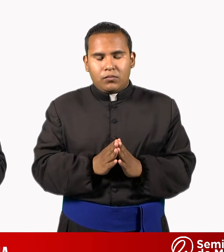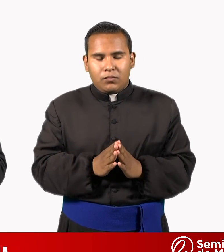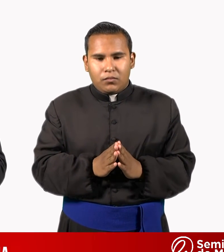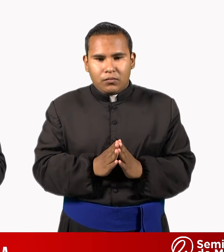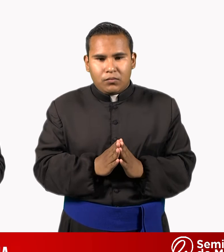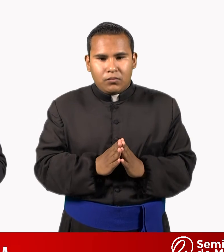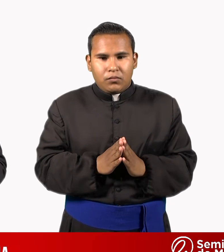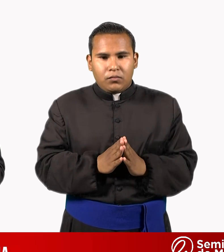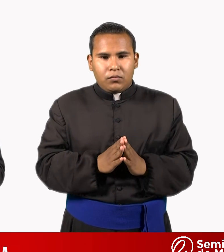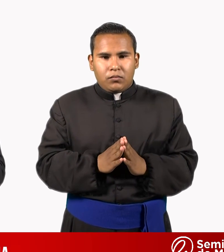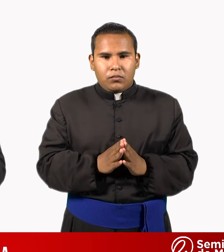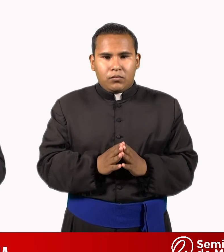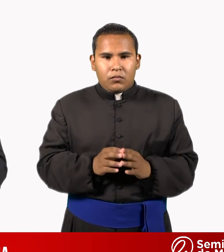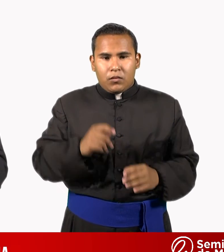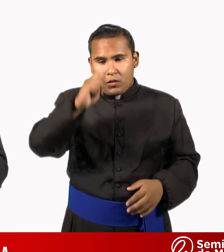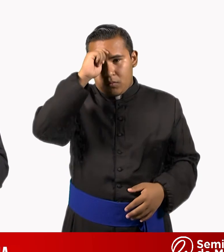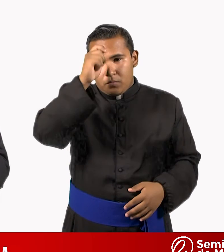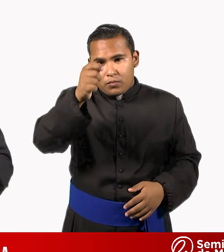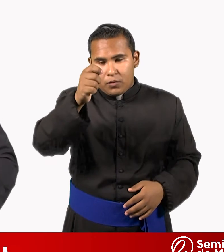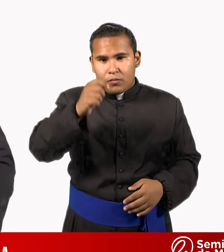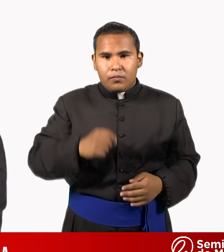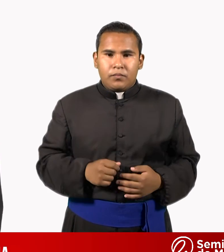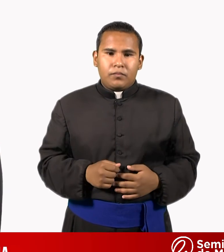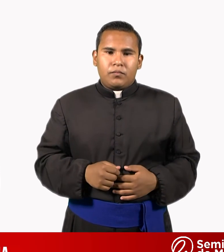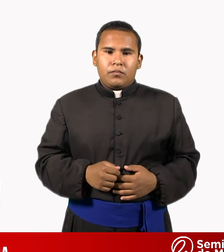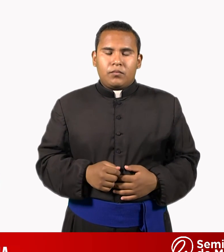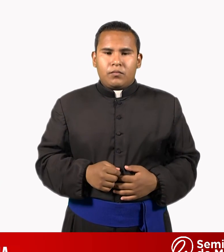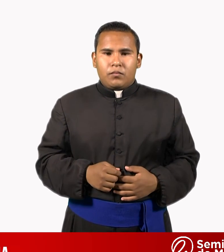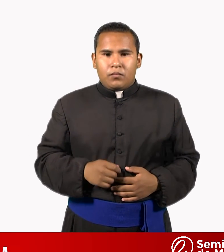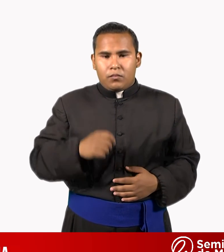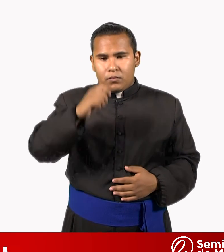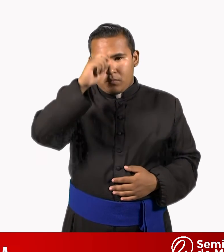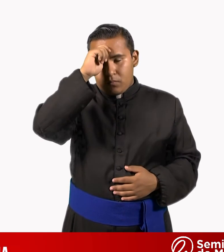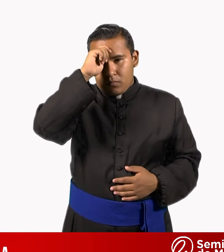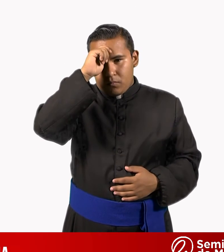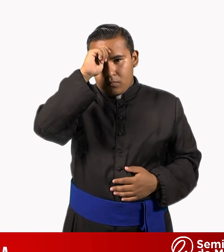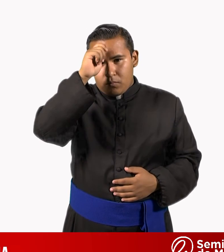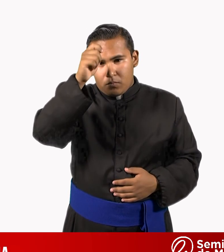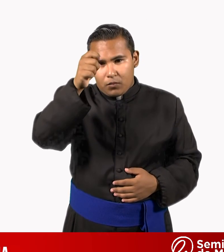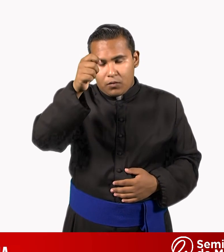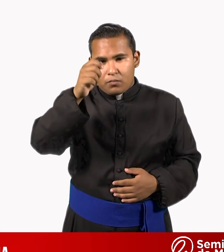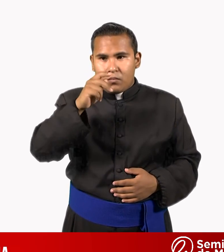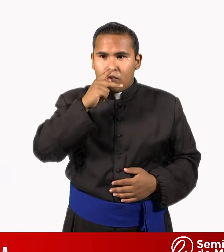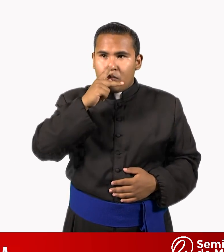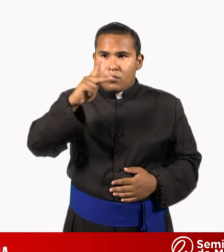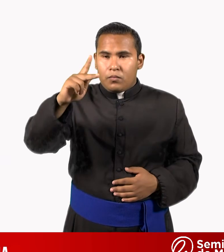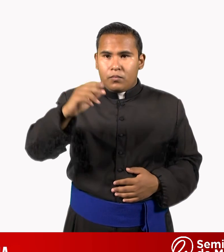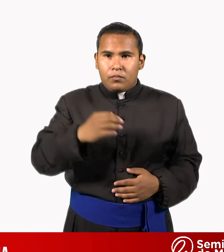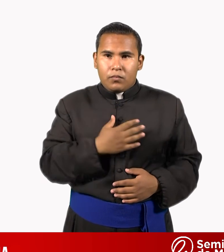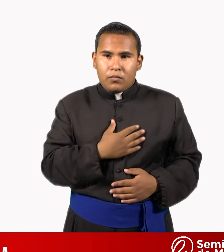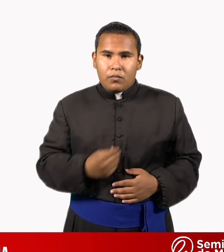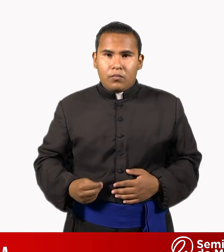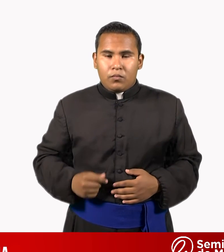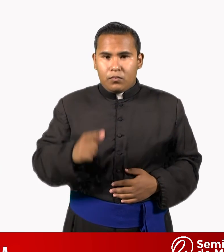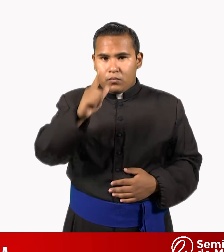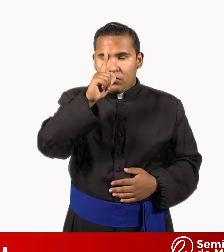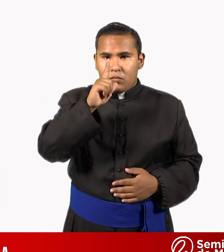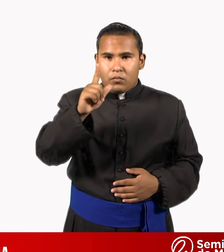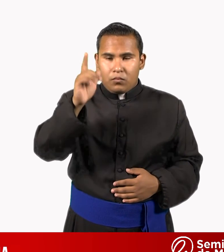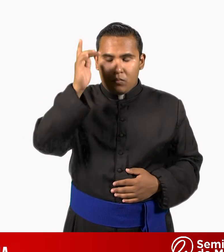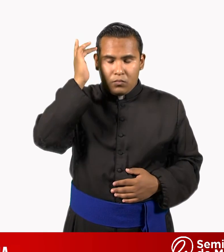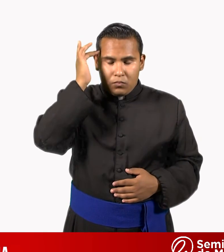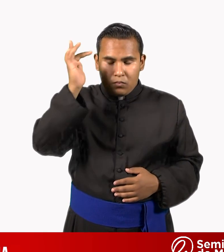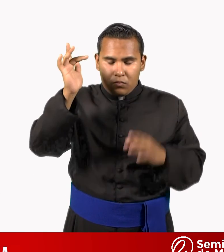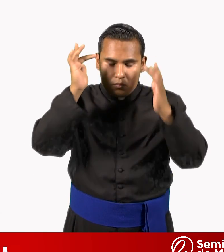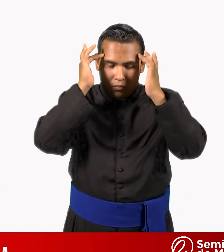Y te envío la bendición, que es la bendición de Padre, Hijo y